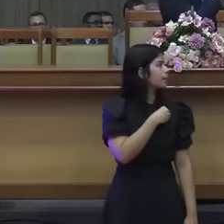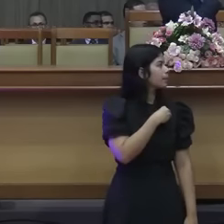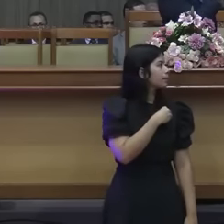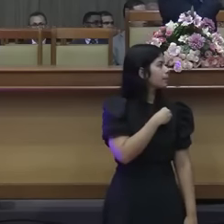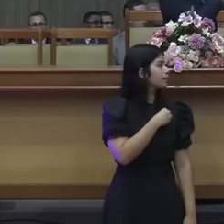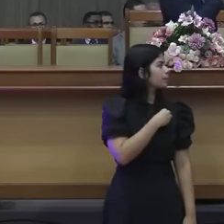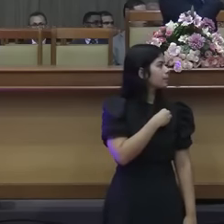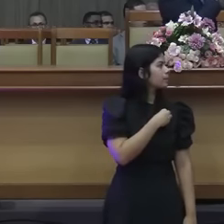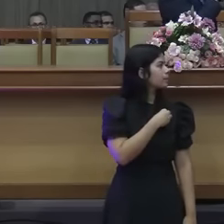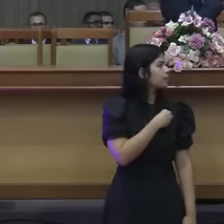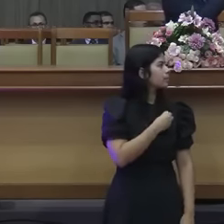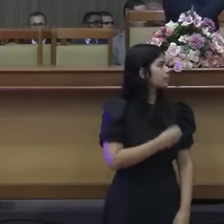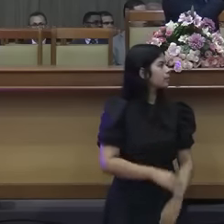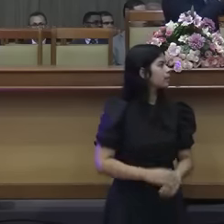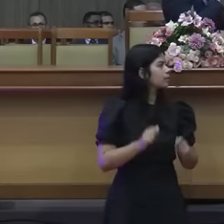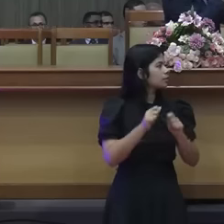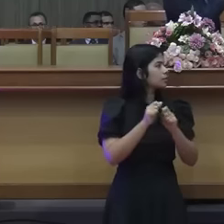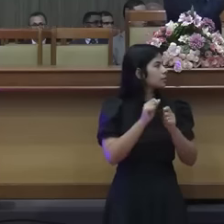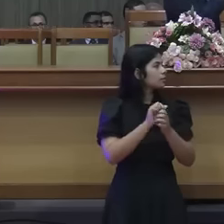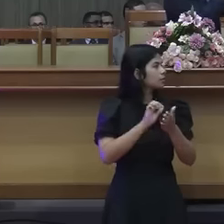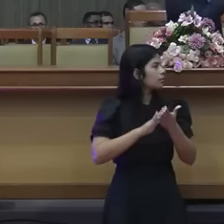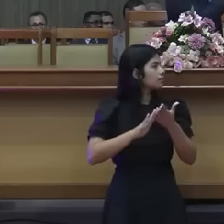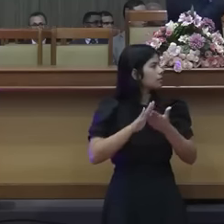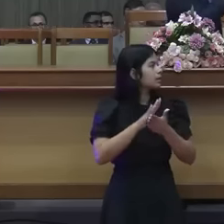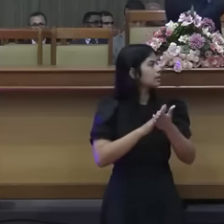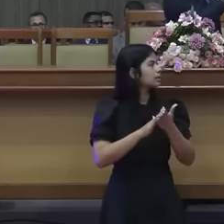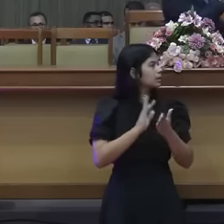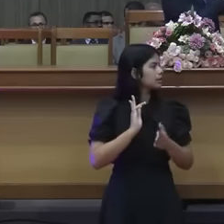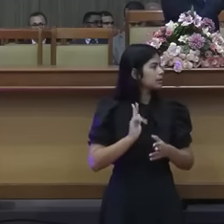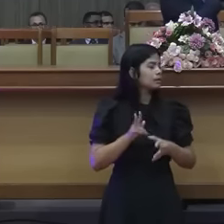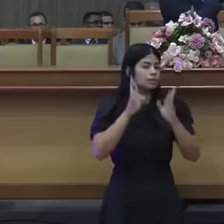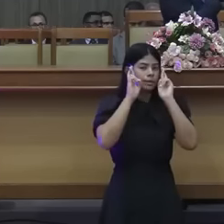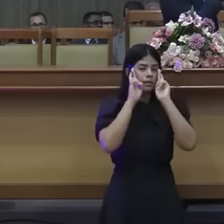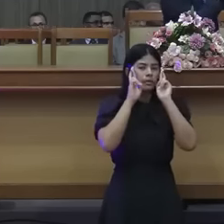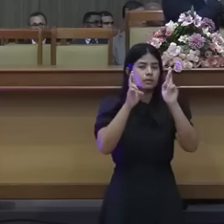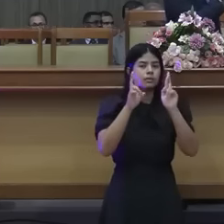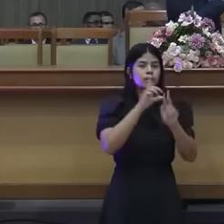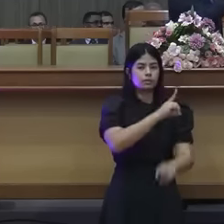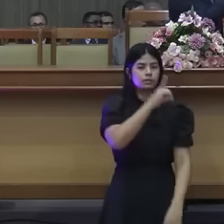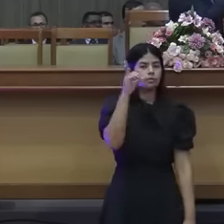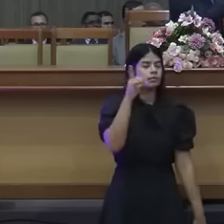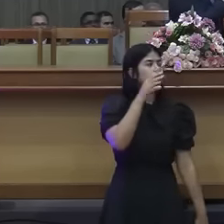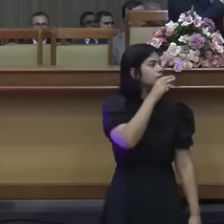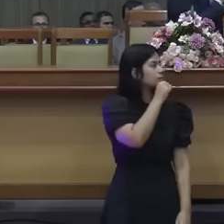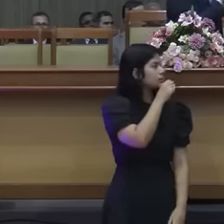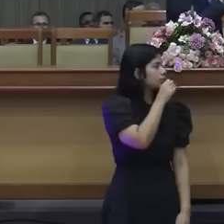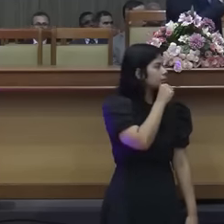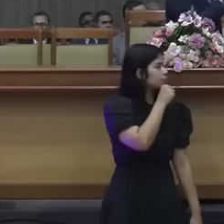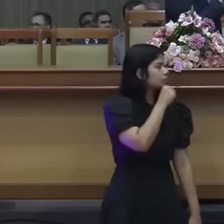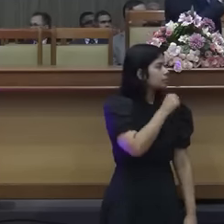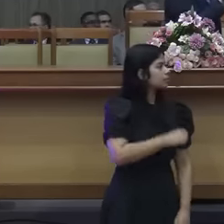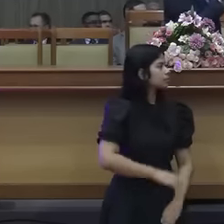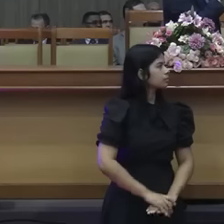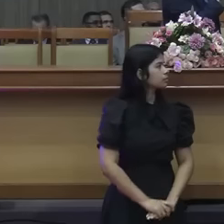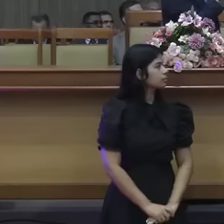filho, nem a tua filha, nem o teu servo, nem a tua serva, nem o teu animal, nem o teu estrangeiro que está dentro das tuas portas.